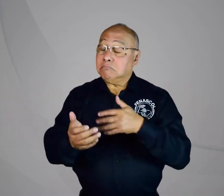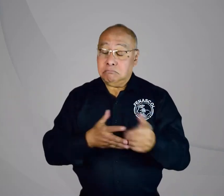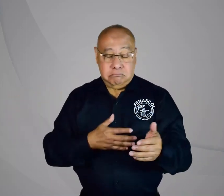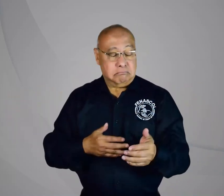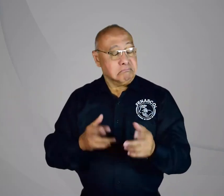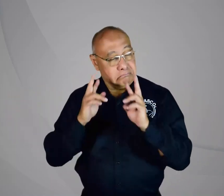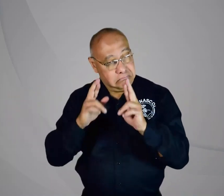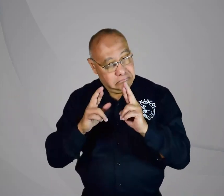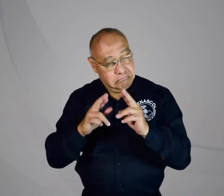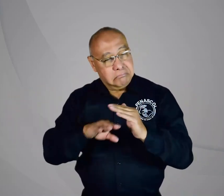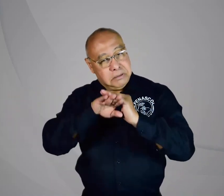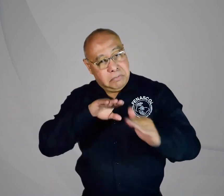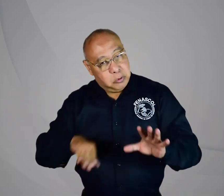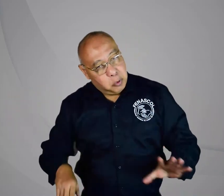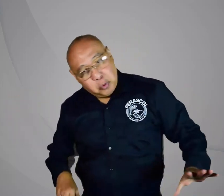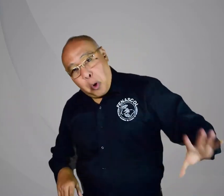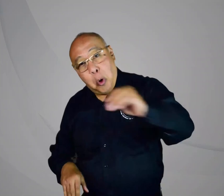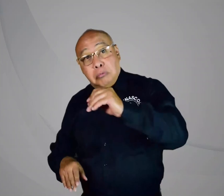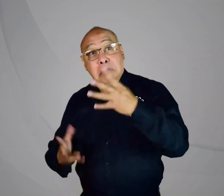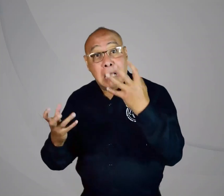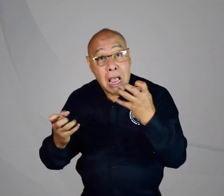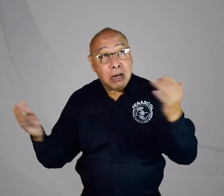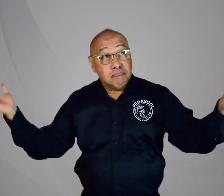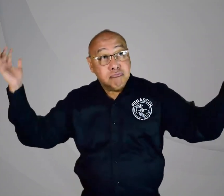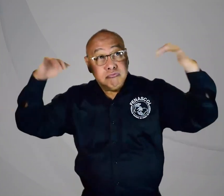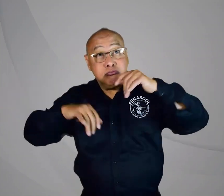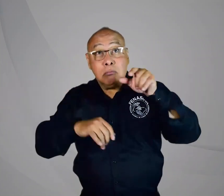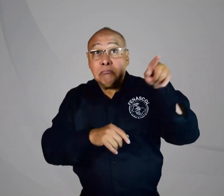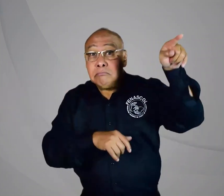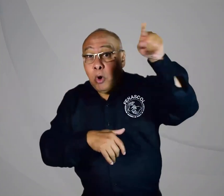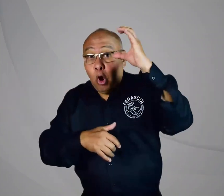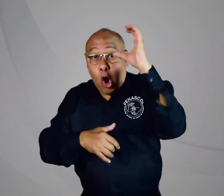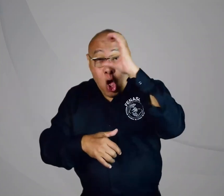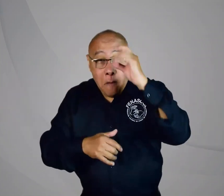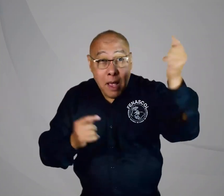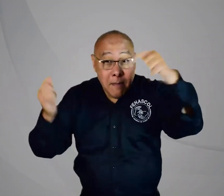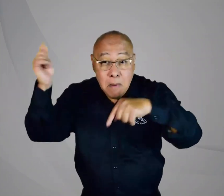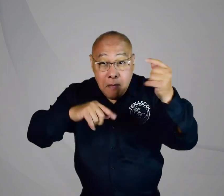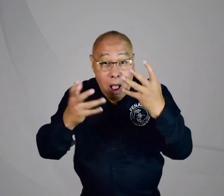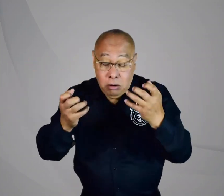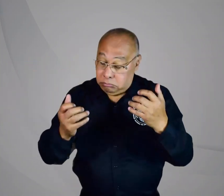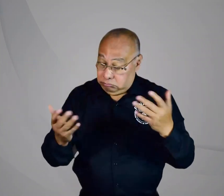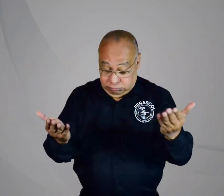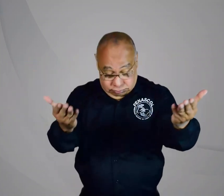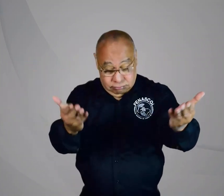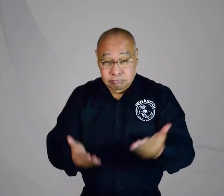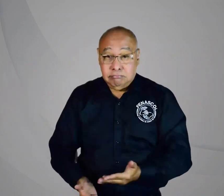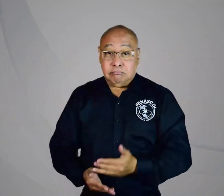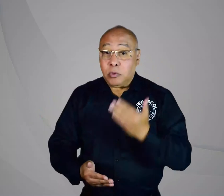personas van a participar o no, que podamos invitarlos a todos para que nos manifestemos, para que de todo Colombia